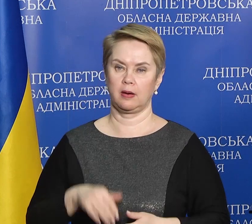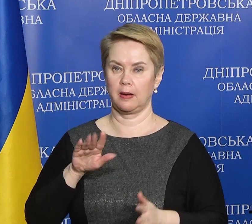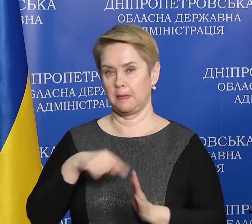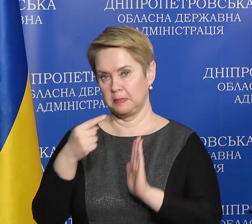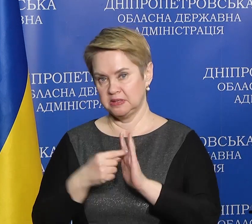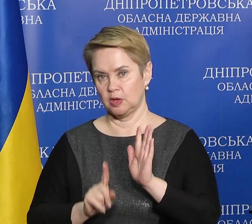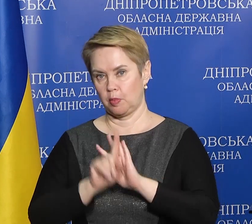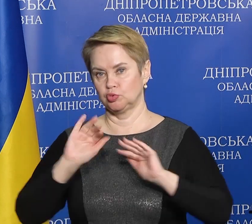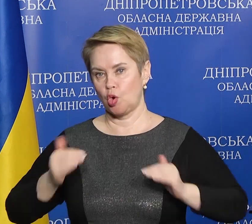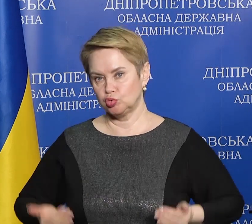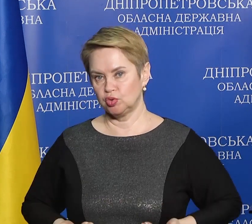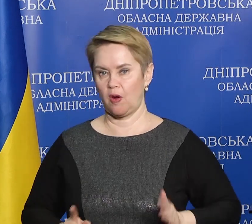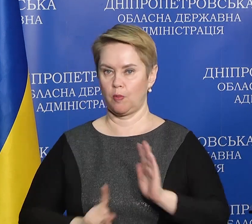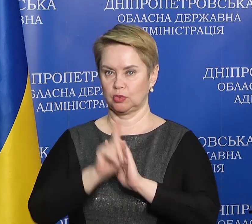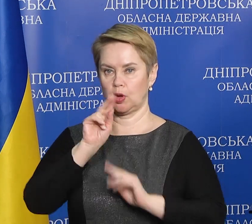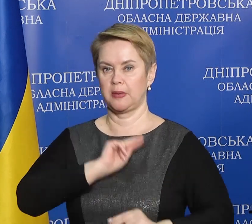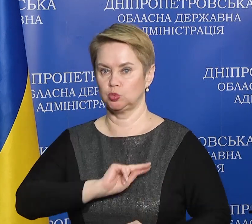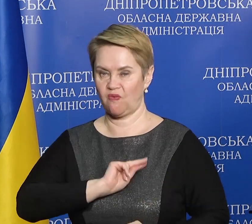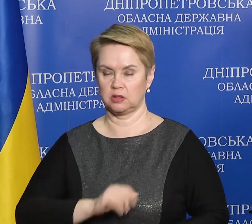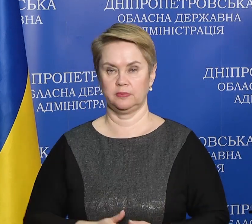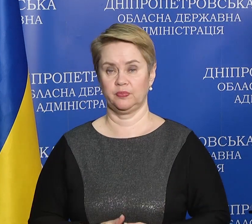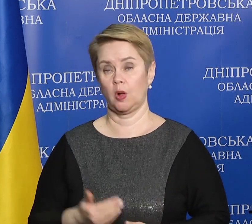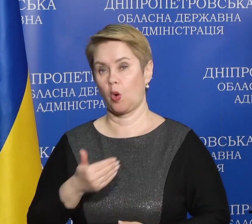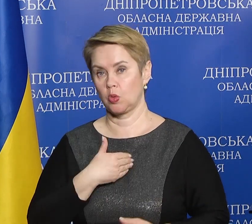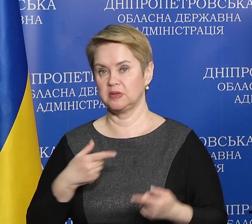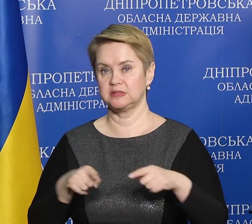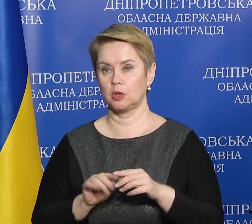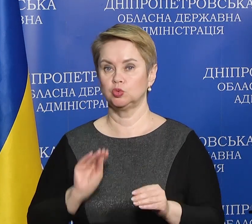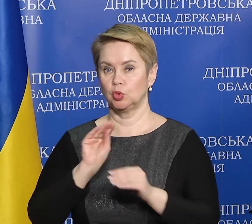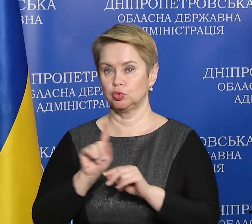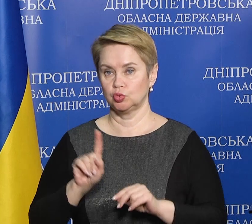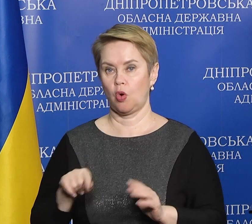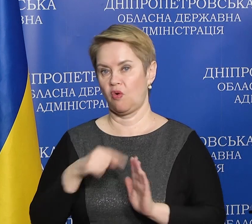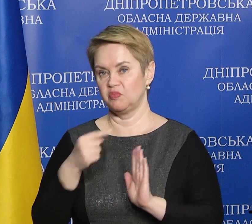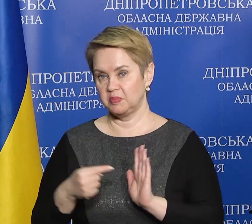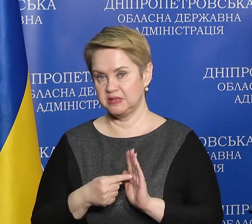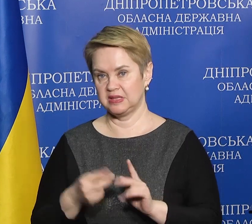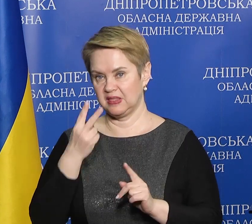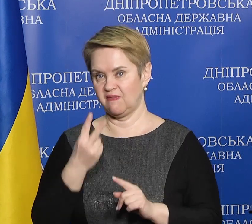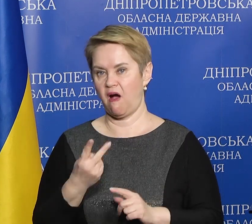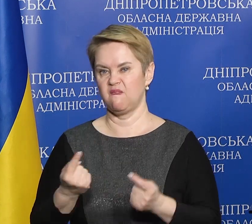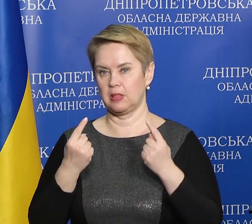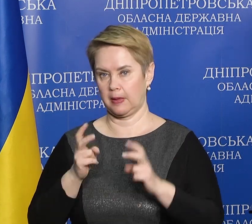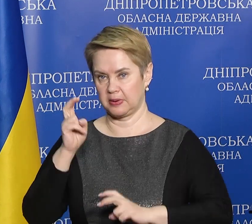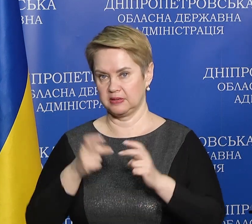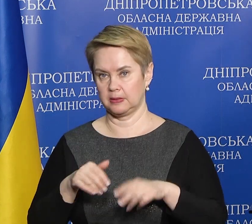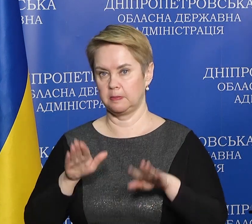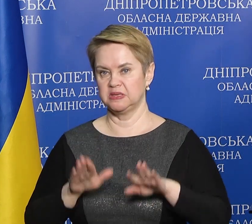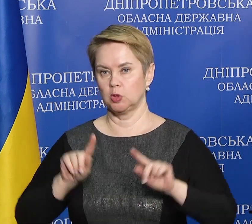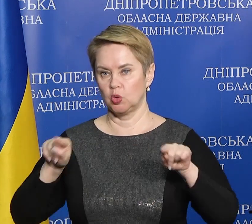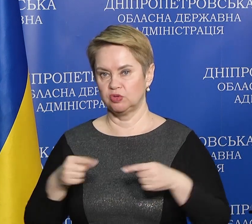місто починає вживати, і починає працювати. Хотілося б також додати, що в місті два великих підприємства. Це